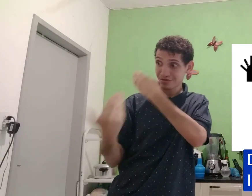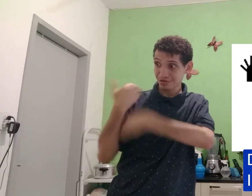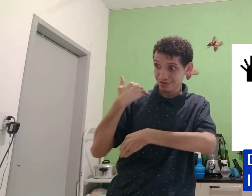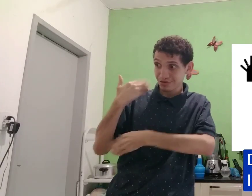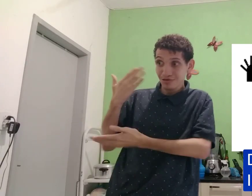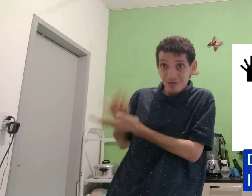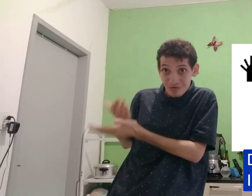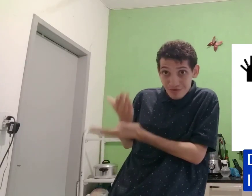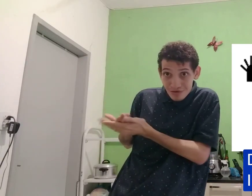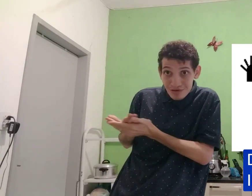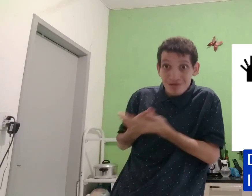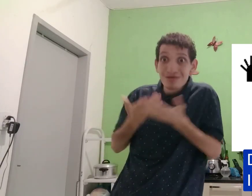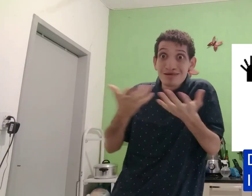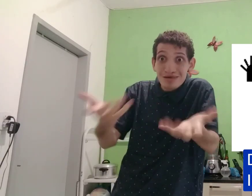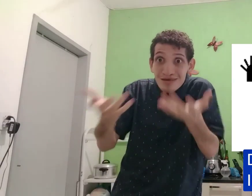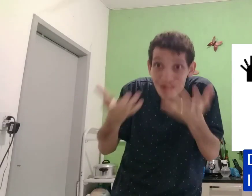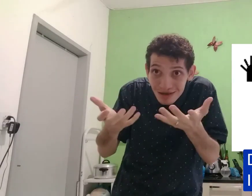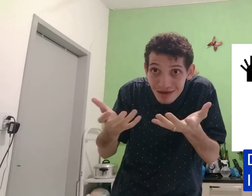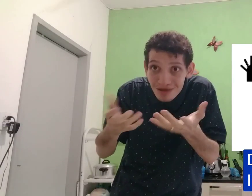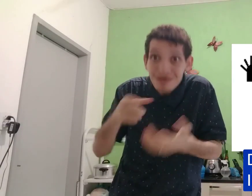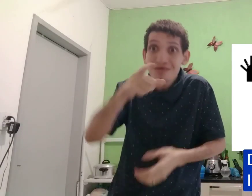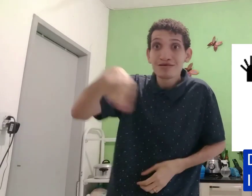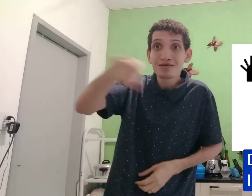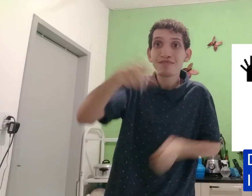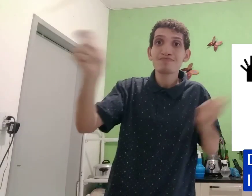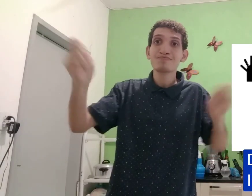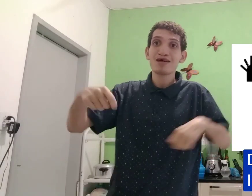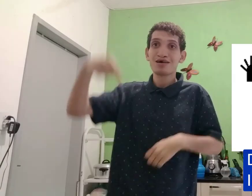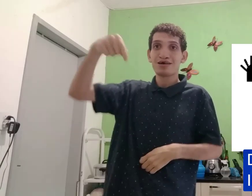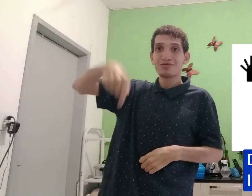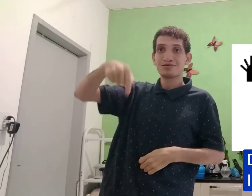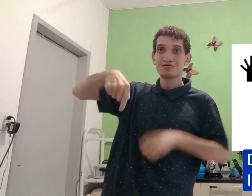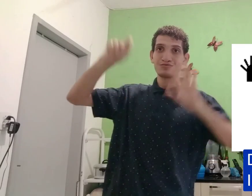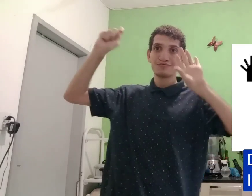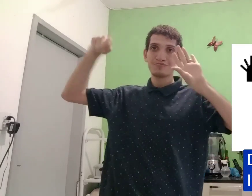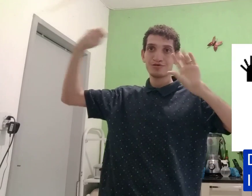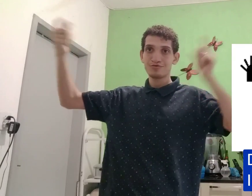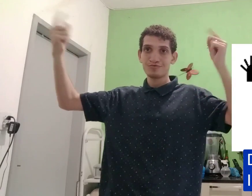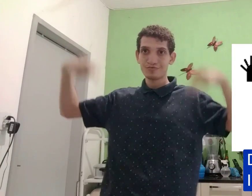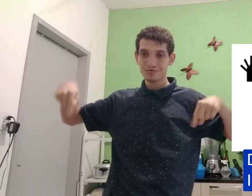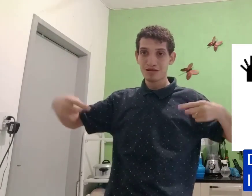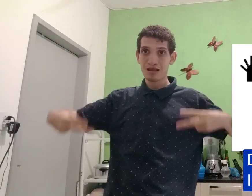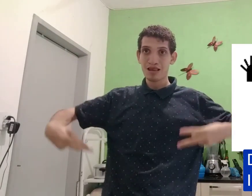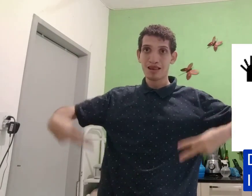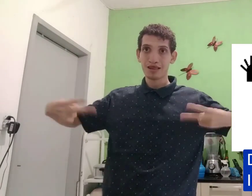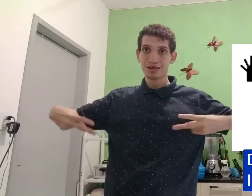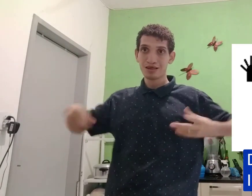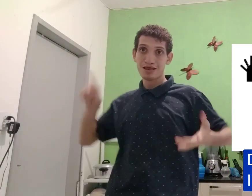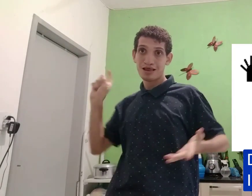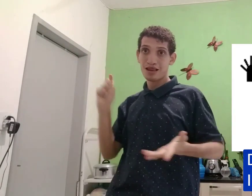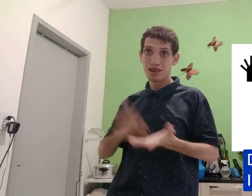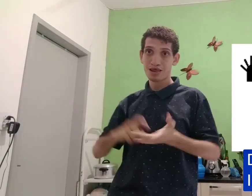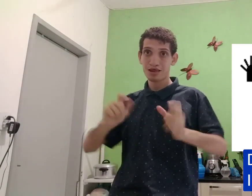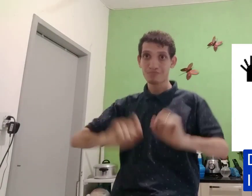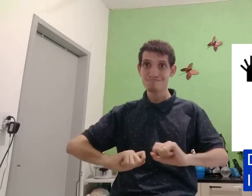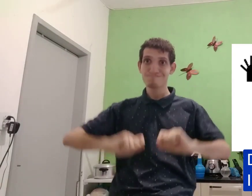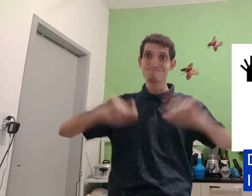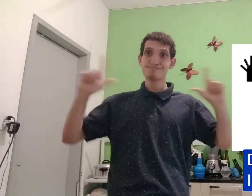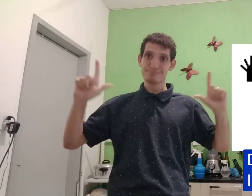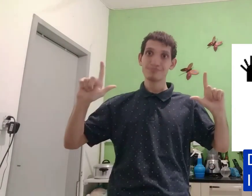virtual, entrar e estudar, é, então, vocês possuem o vídeo abaixo, o link, clicar,